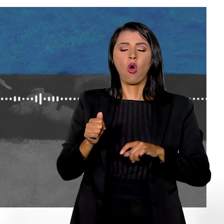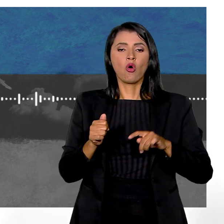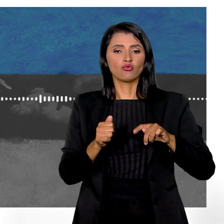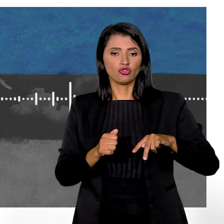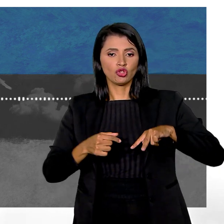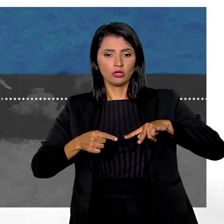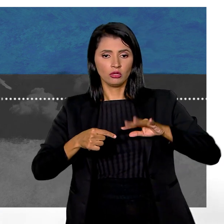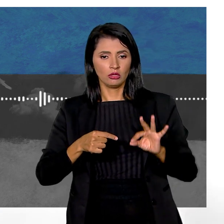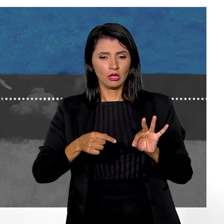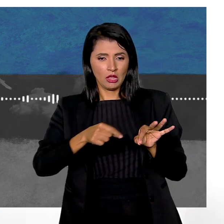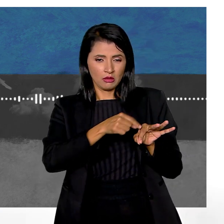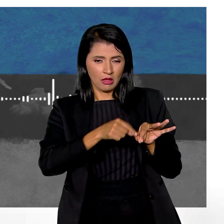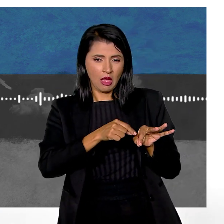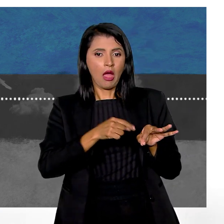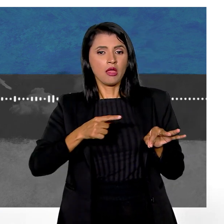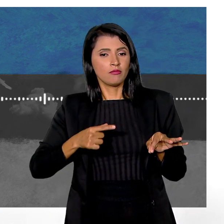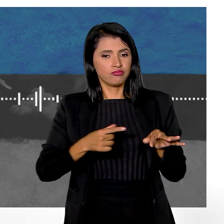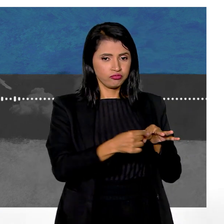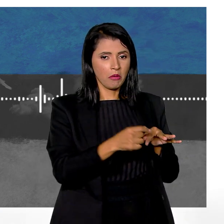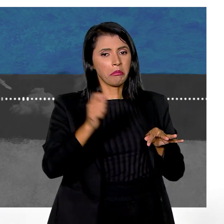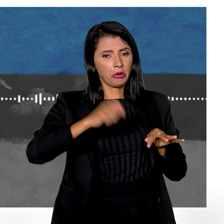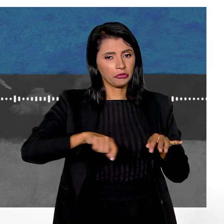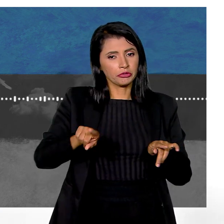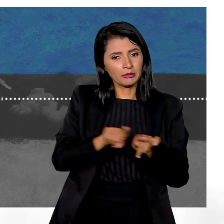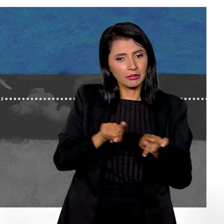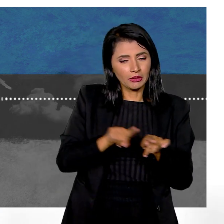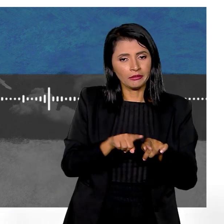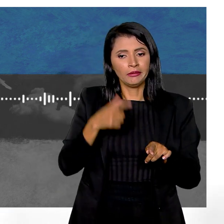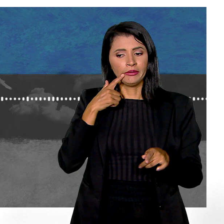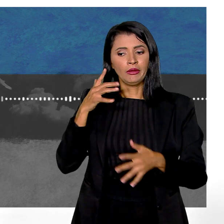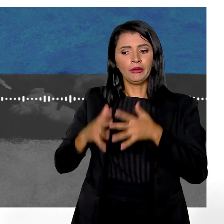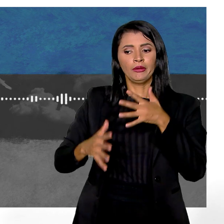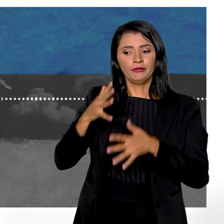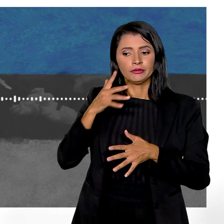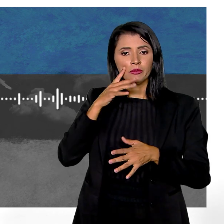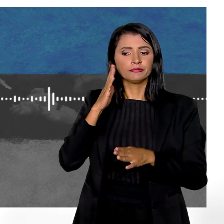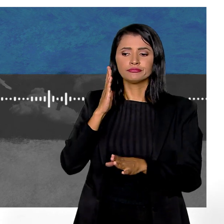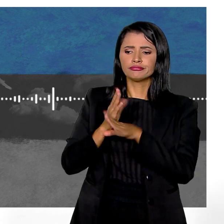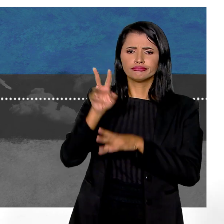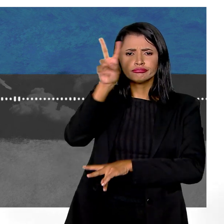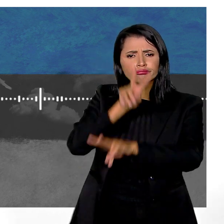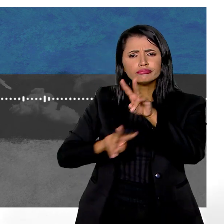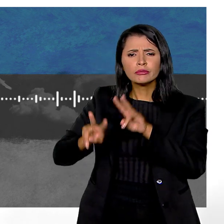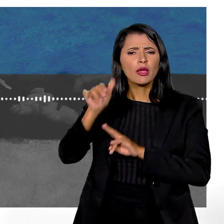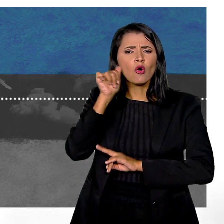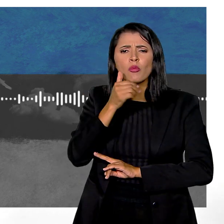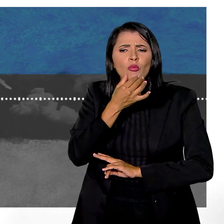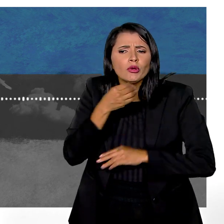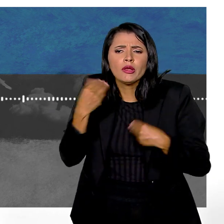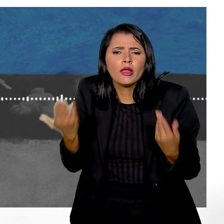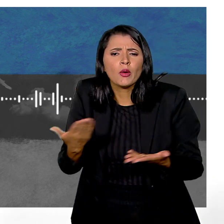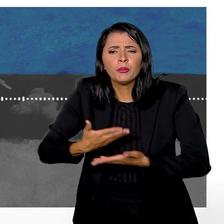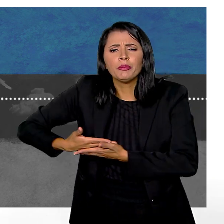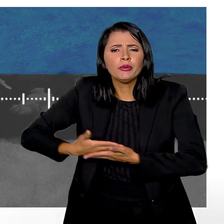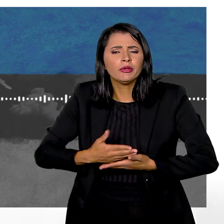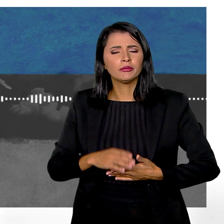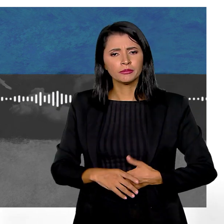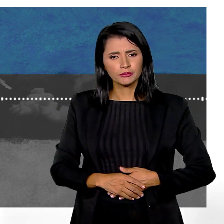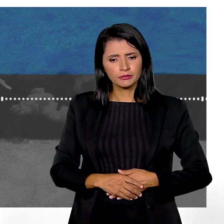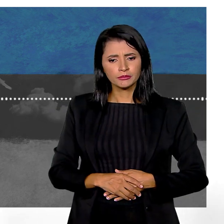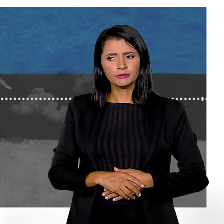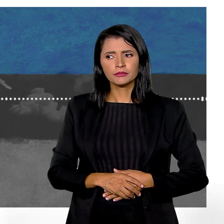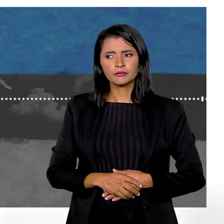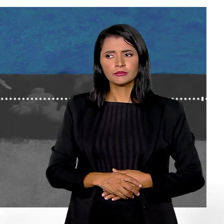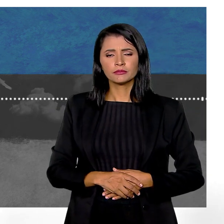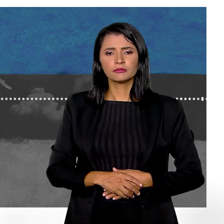crescimento do clitóris E fusão da pele dos grandes lábios Podendo causar confusão na identificação visual Do sexo do bebê ao